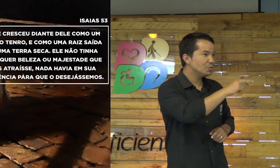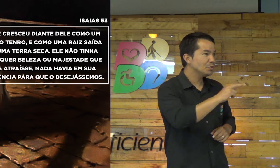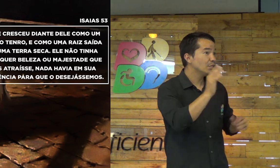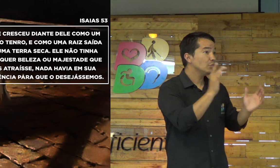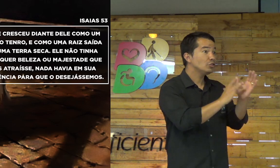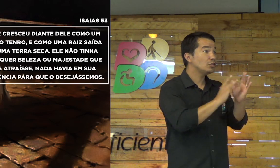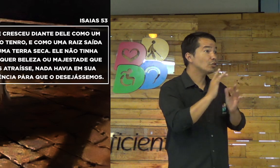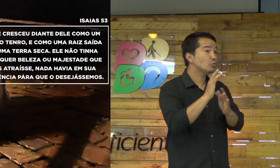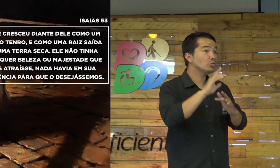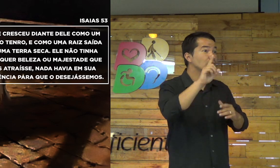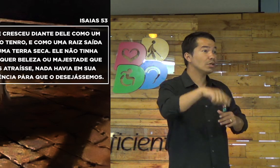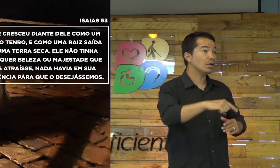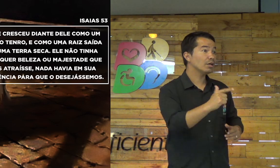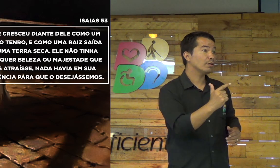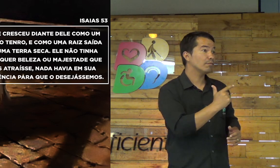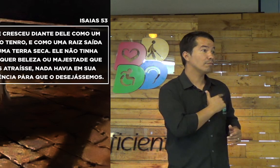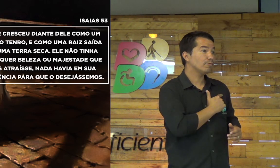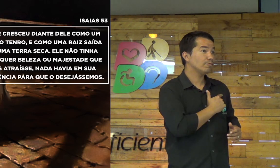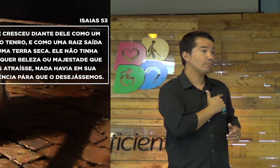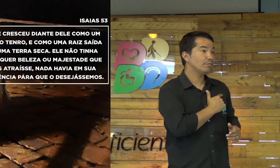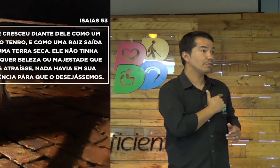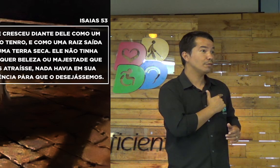Viu? Jesus é feio.